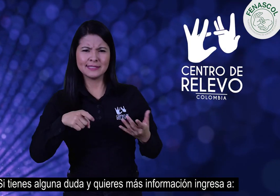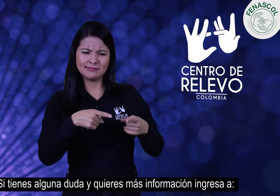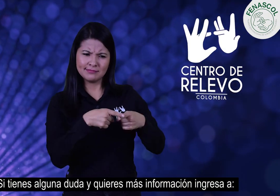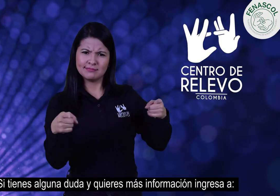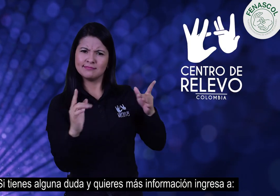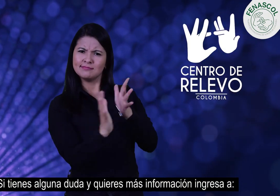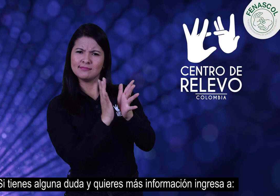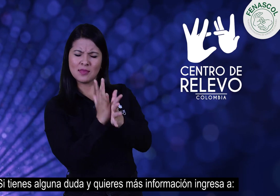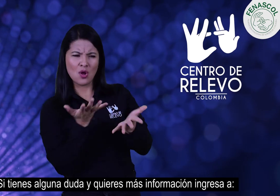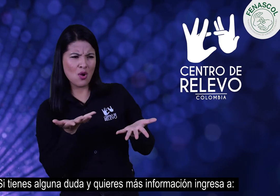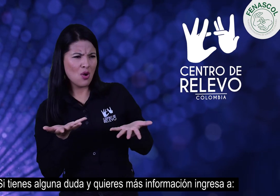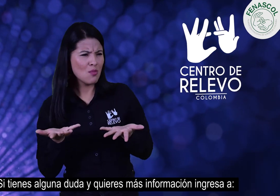ingresa a...